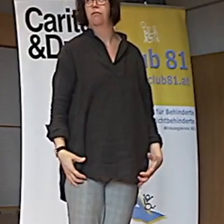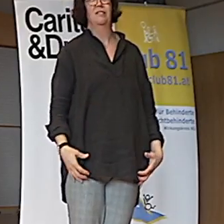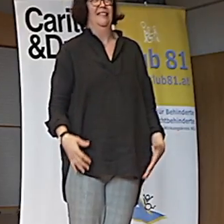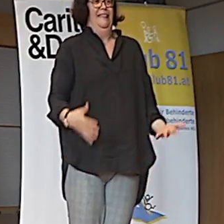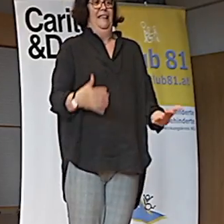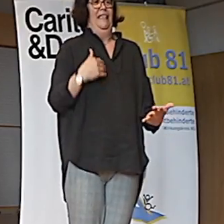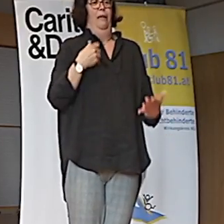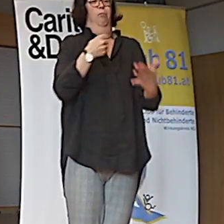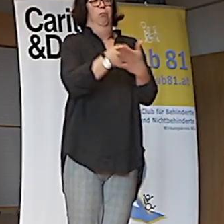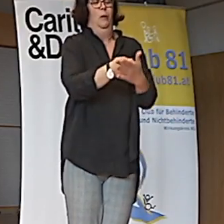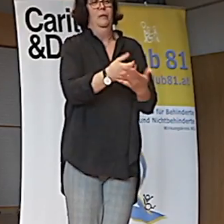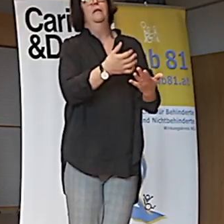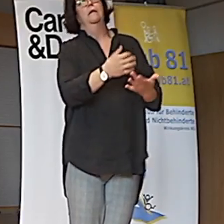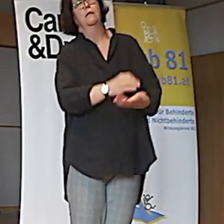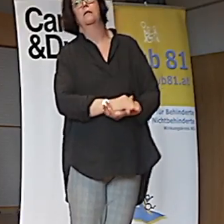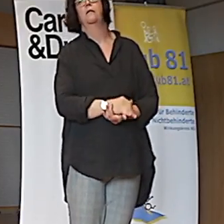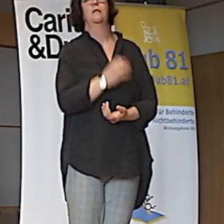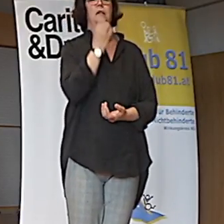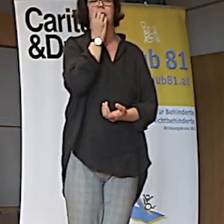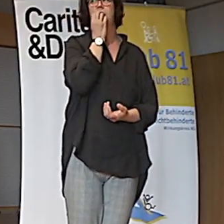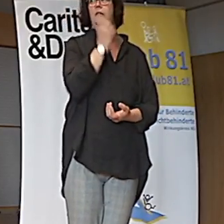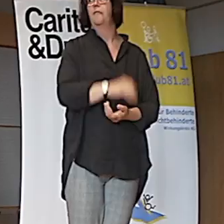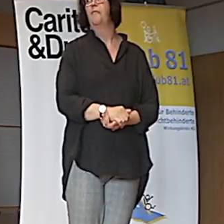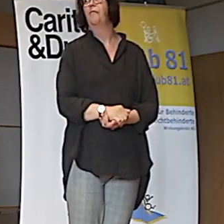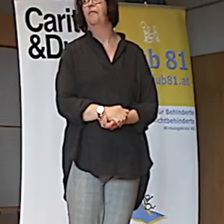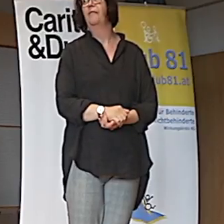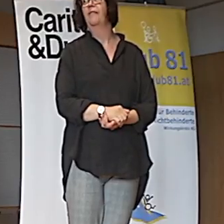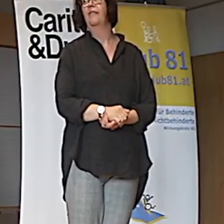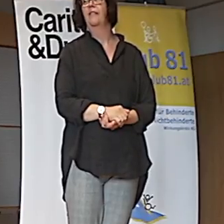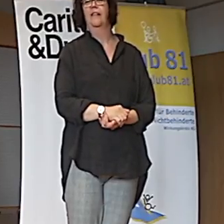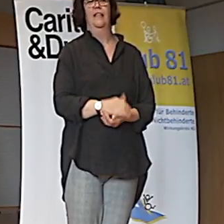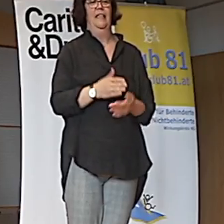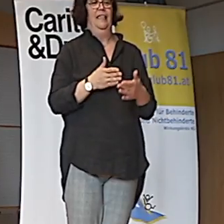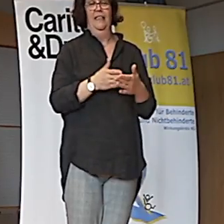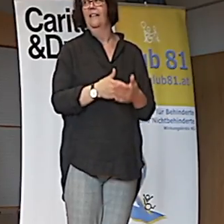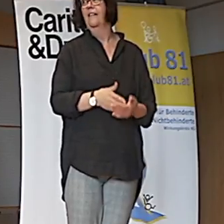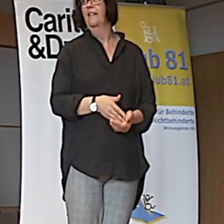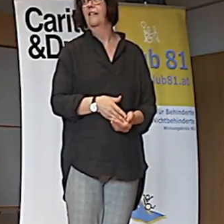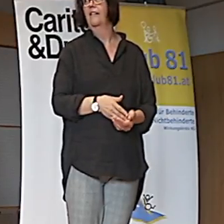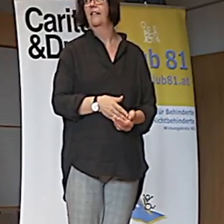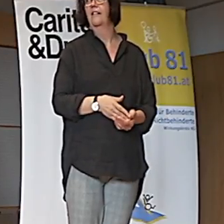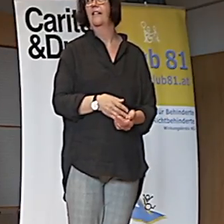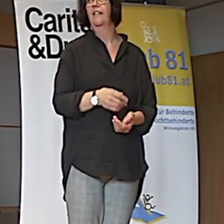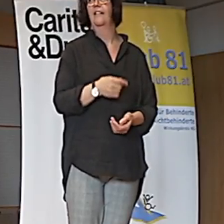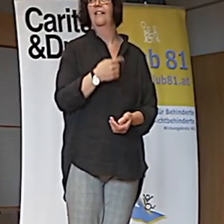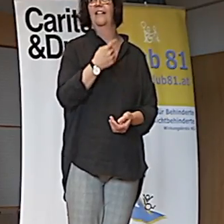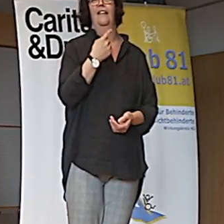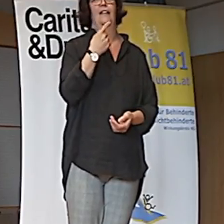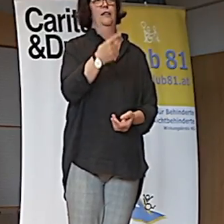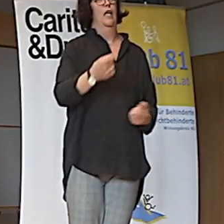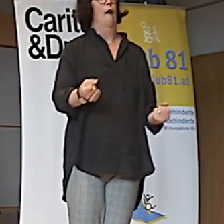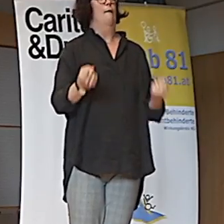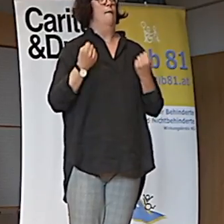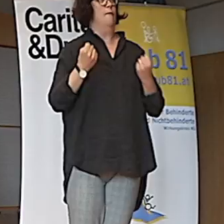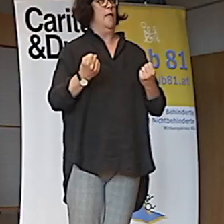ganzen Schlauung. Ja? Da fährst du dieser Kanten, der wahrscheinlich, glaube das ist ein Fitnessstudio gekommen